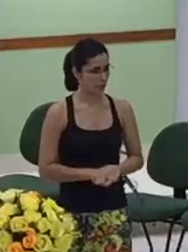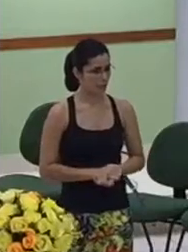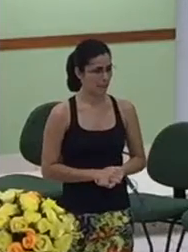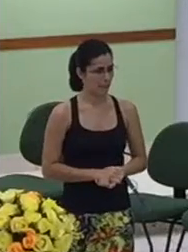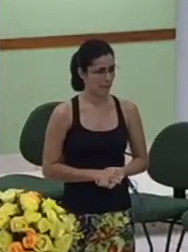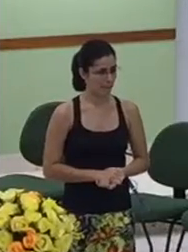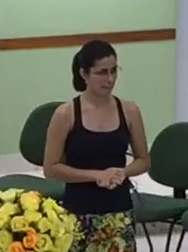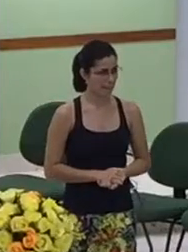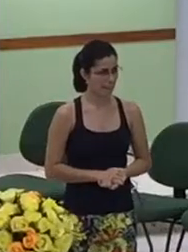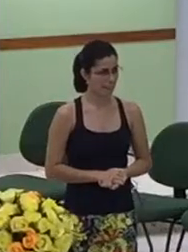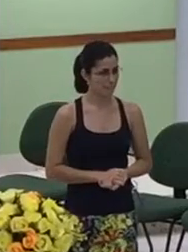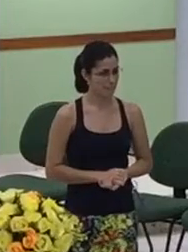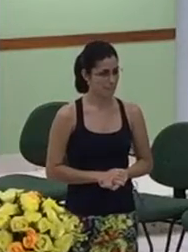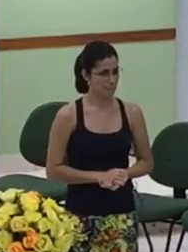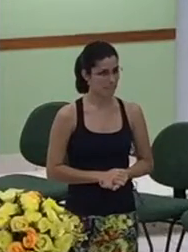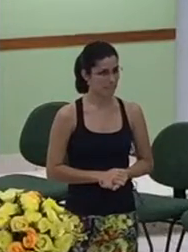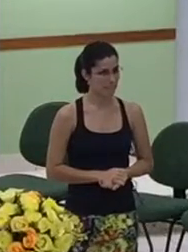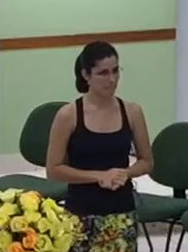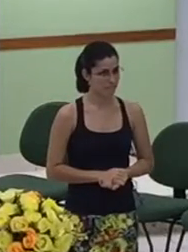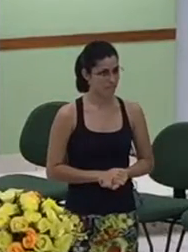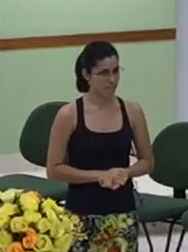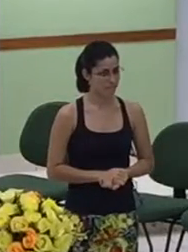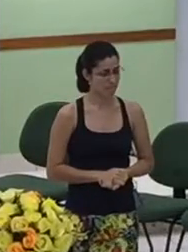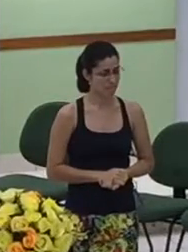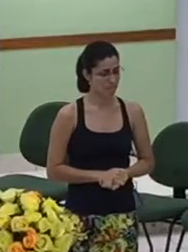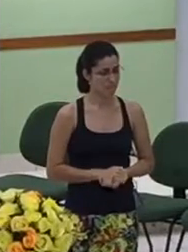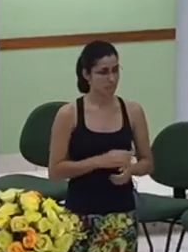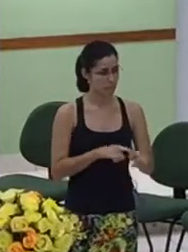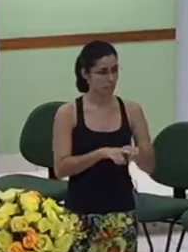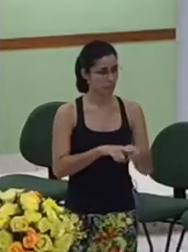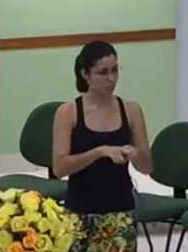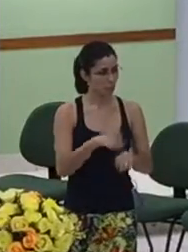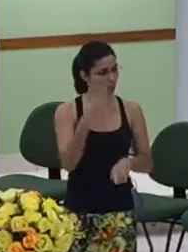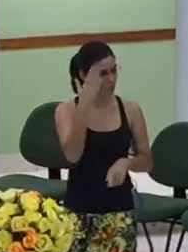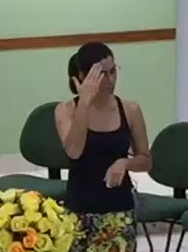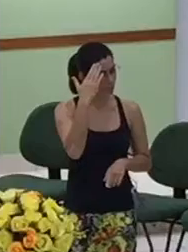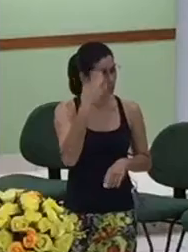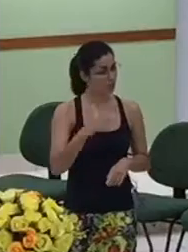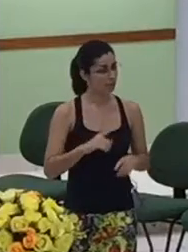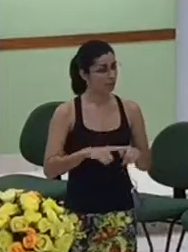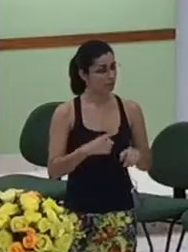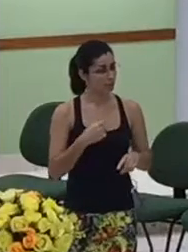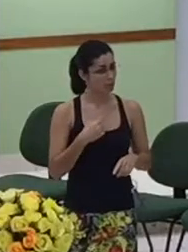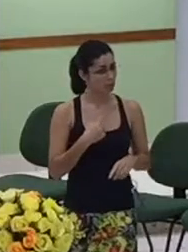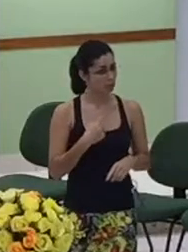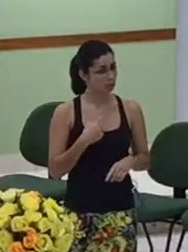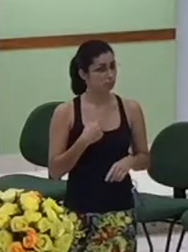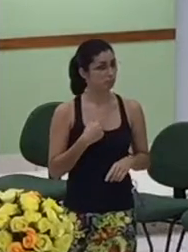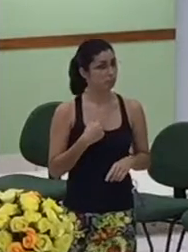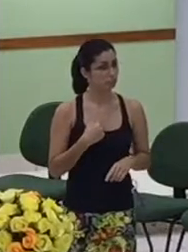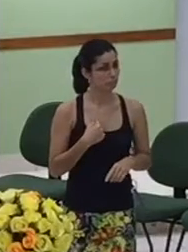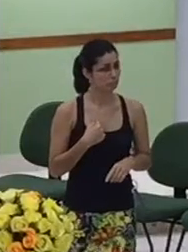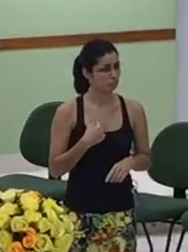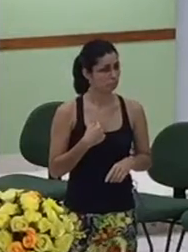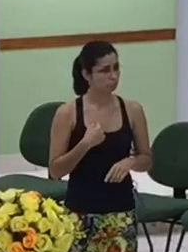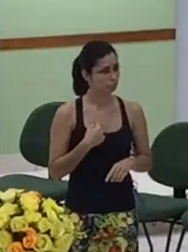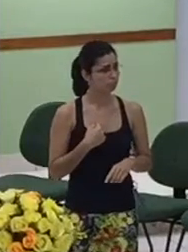e os irmãos sabem, já não conhecem um tempo, eu não costumo fazer sermão especial em dia especial,